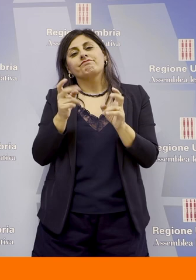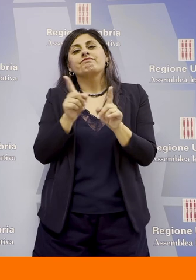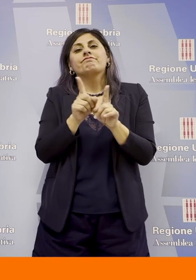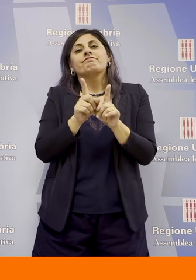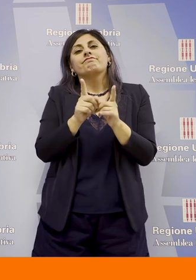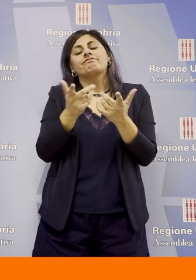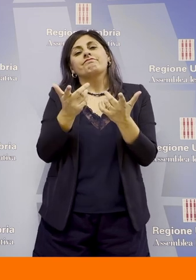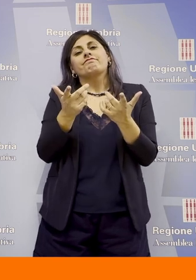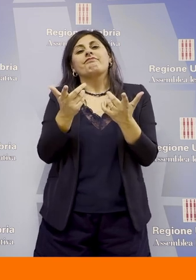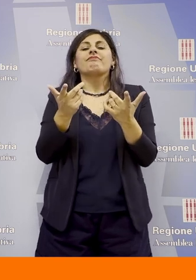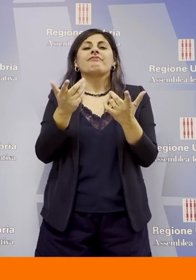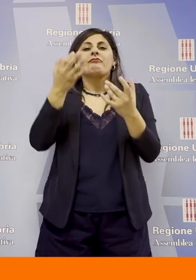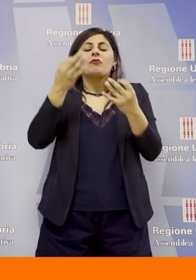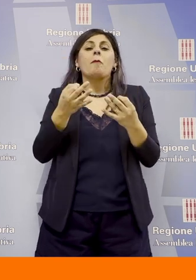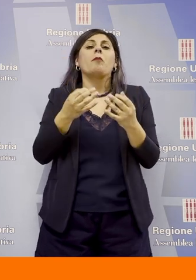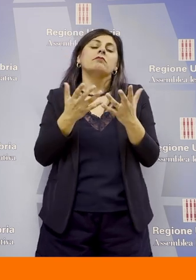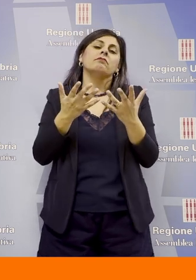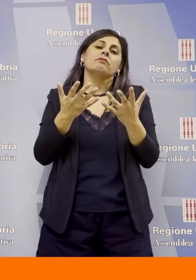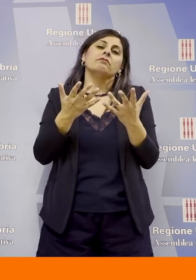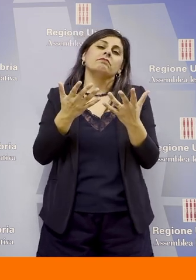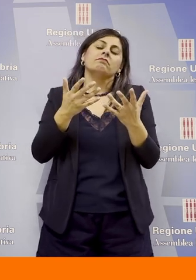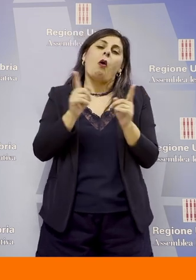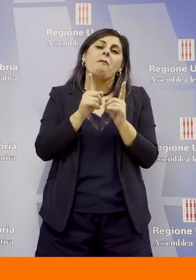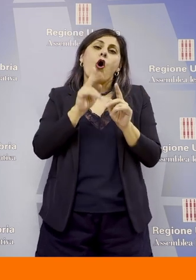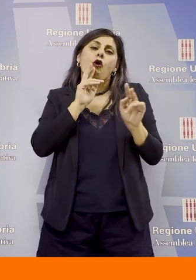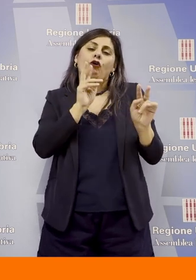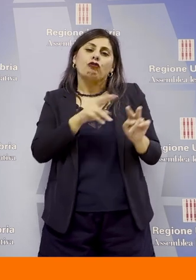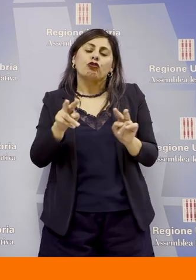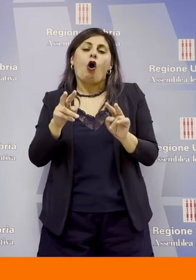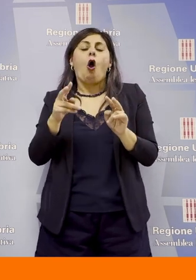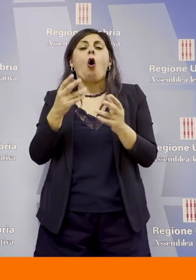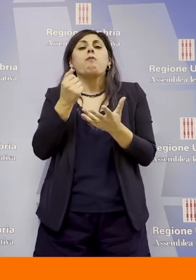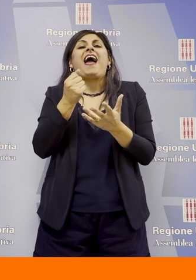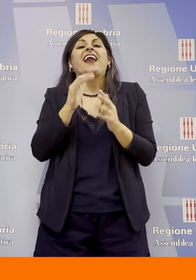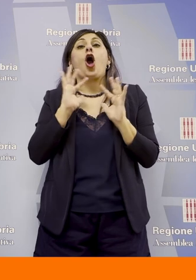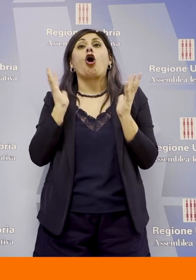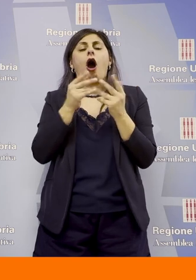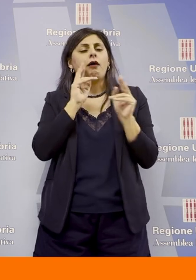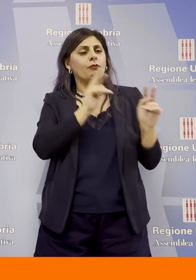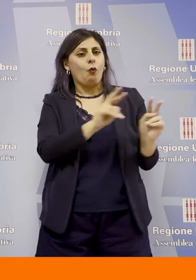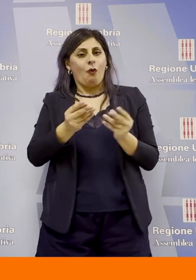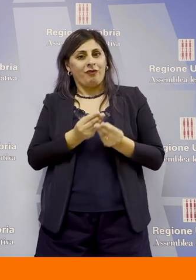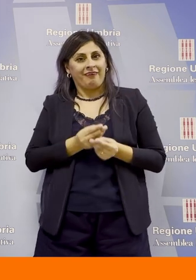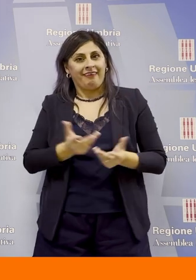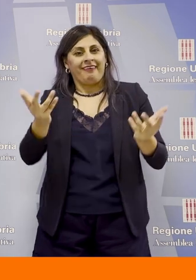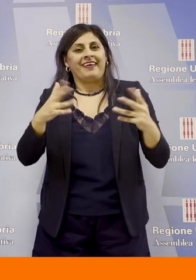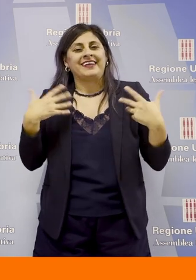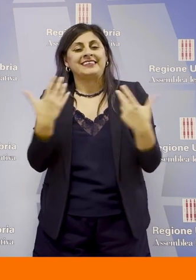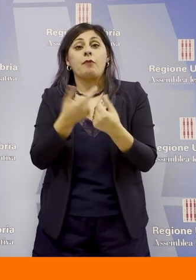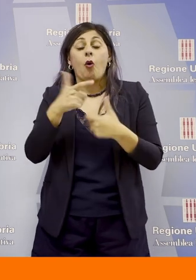asset principali di controllo sui beni comuni perché anche l'energia infatti è un bene